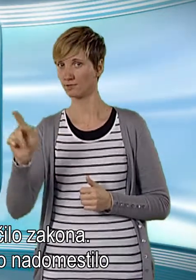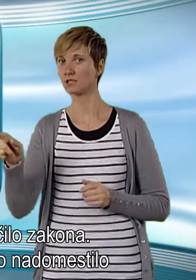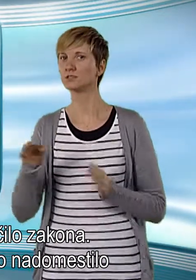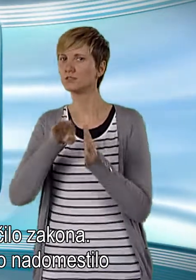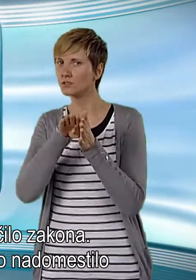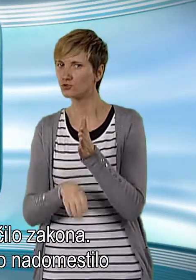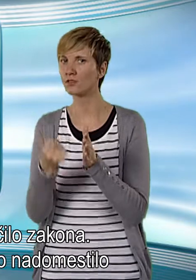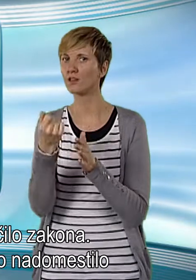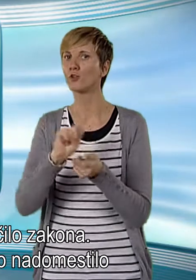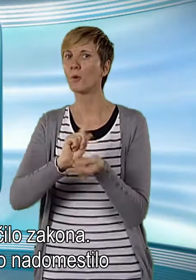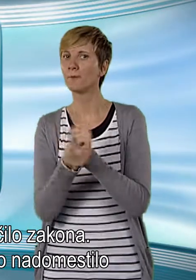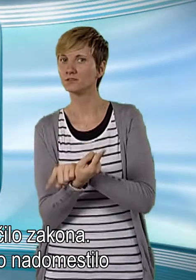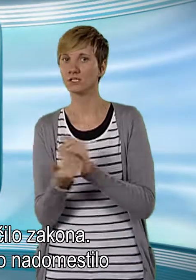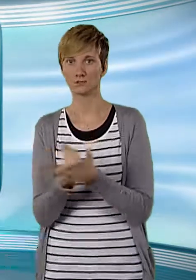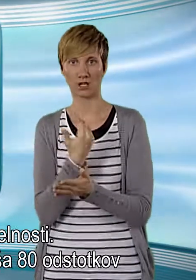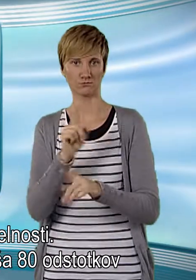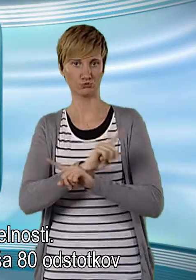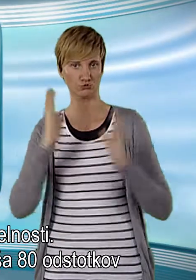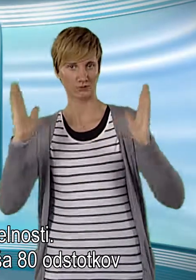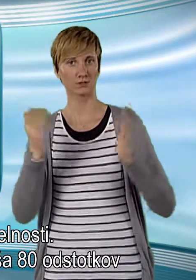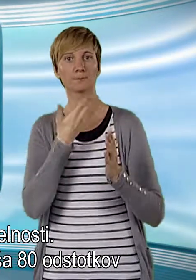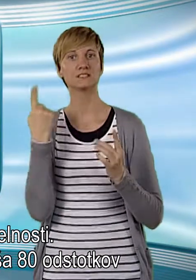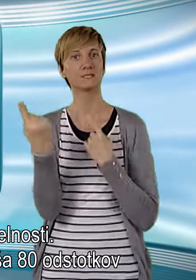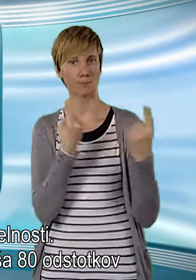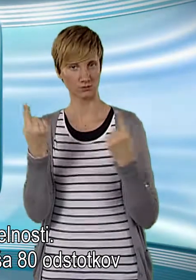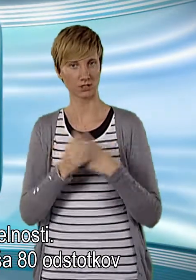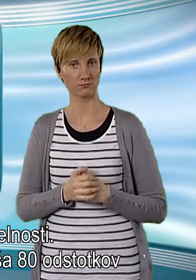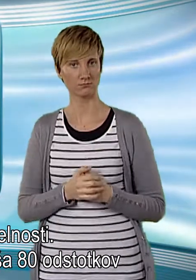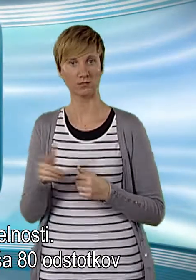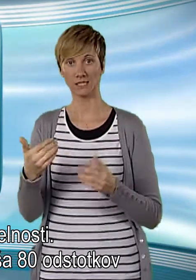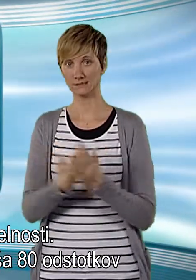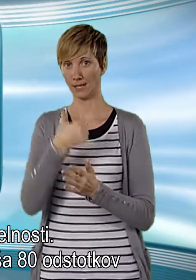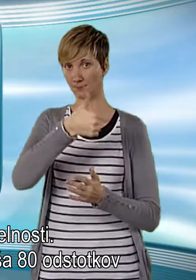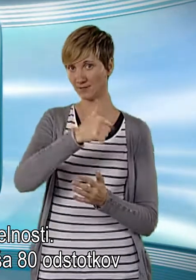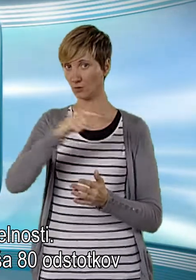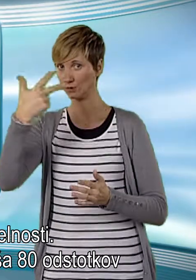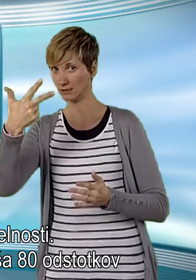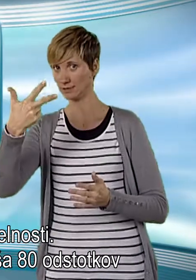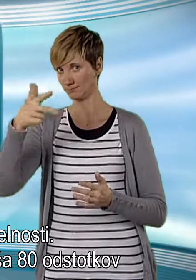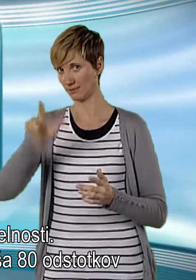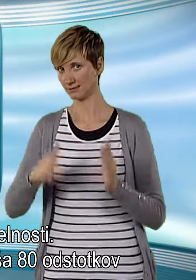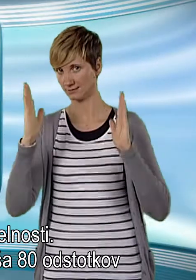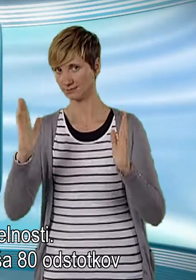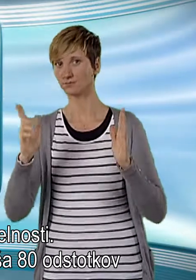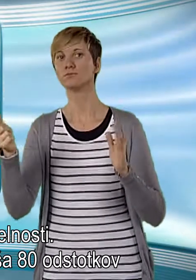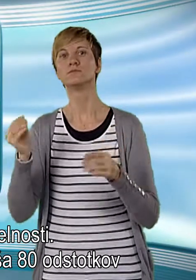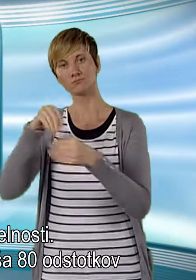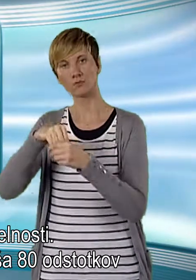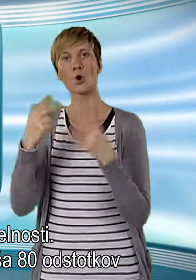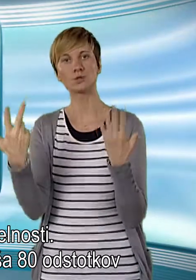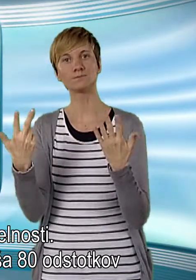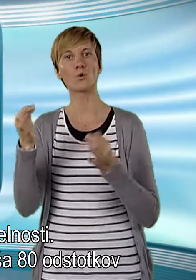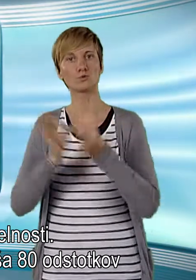Zujv je znižal denarno na domestilo za čas brezposelnosti. Za prve tri mesece znaša 80